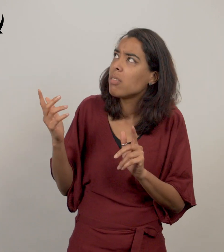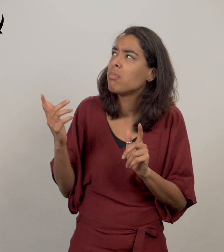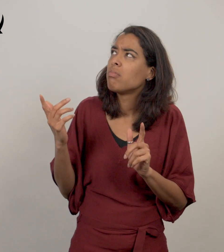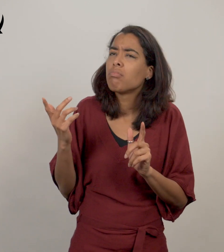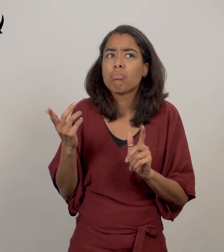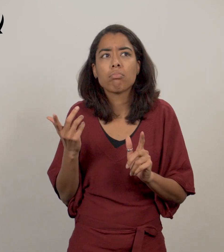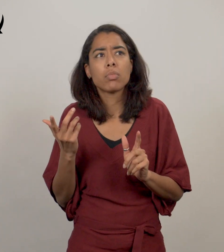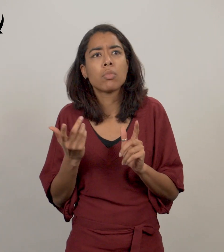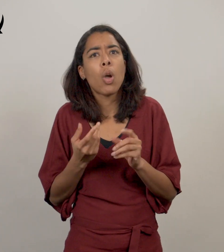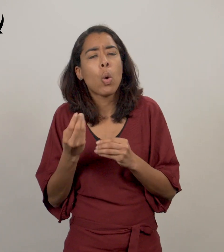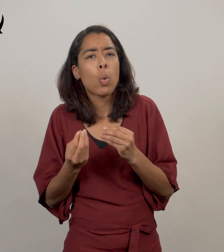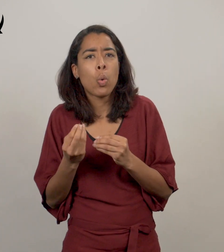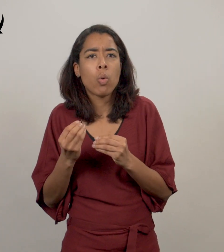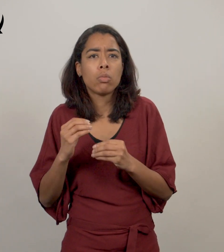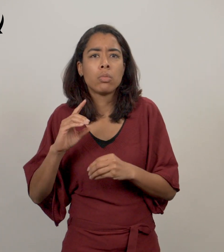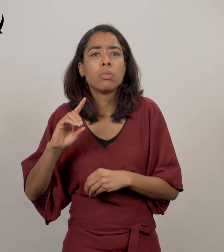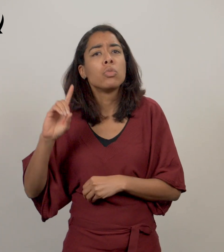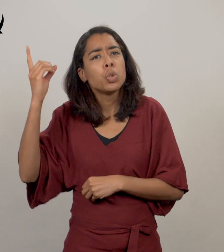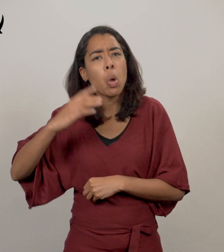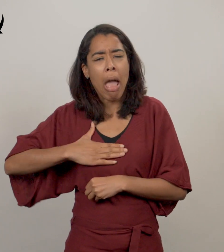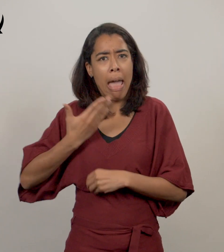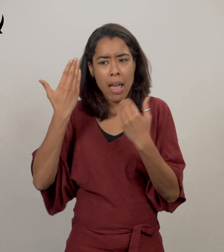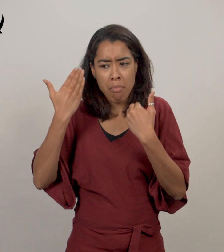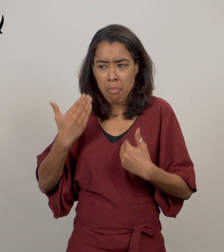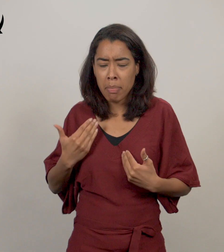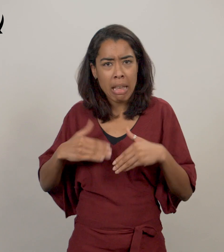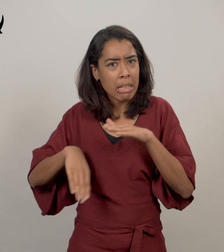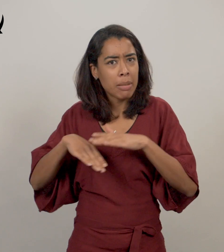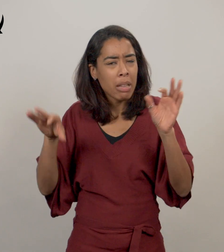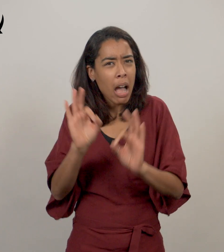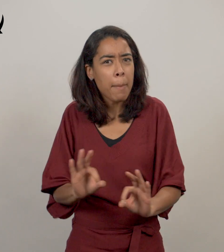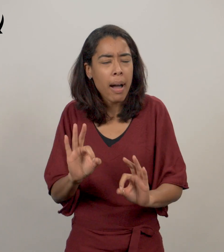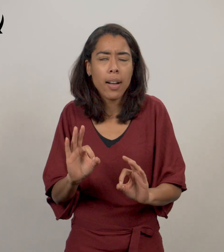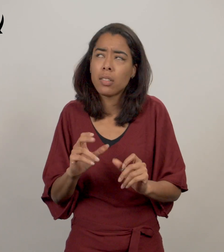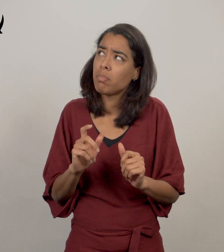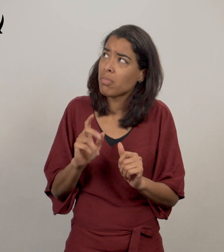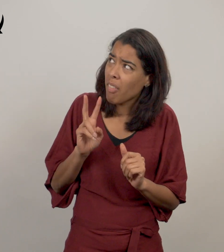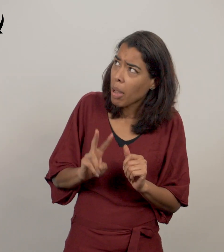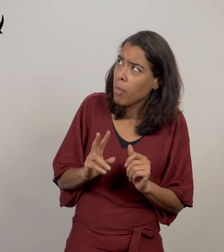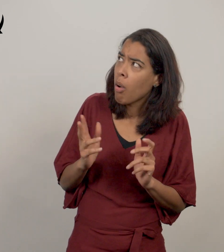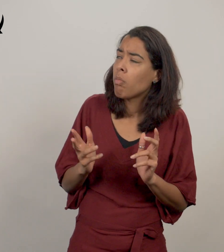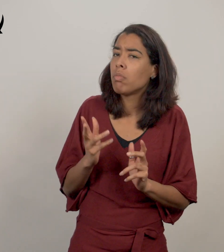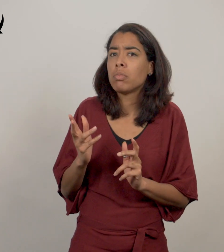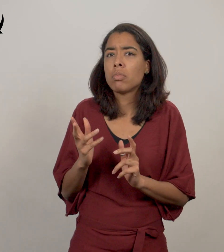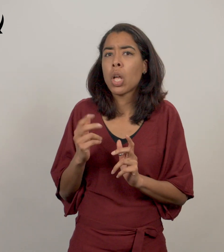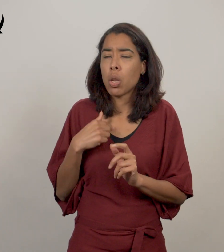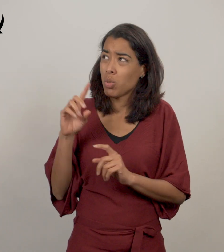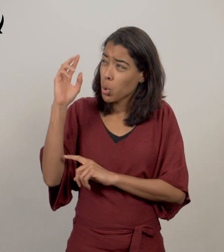Vous arrive-t-il de douter qu'il vous aime de façon inconditionnelle ? Vous arrive-t-il de douter de son regard sur vous